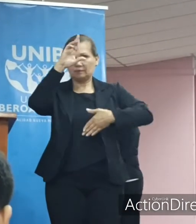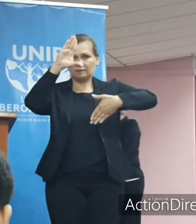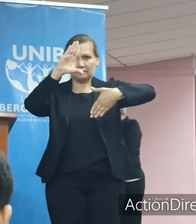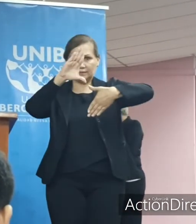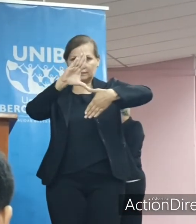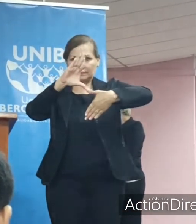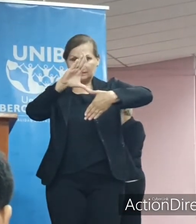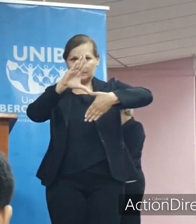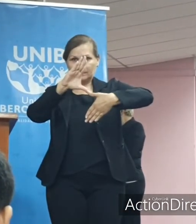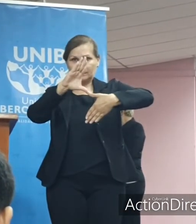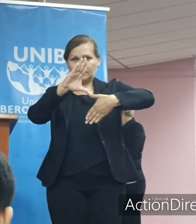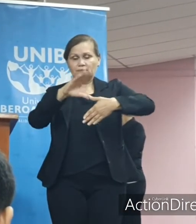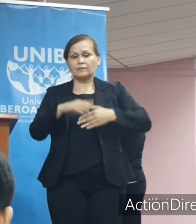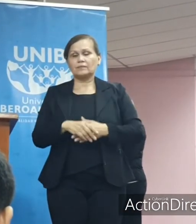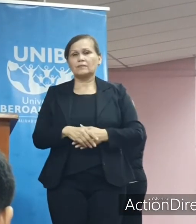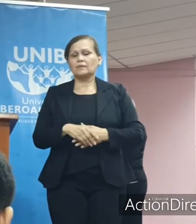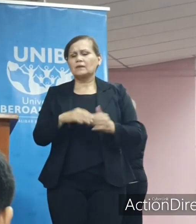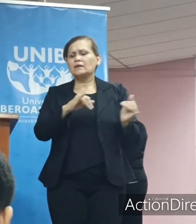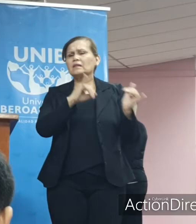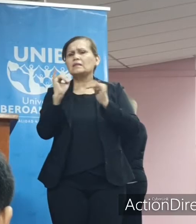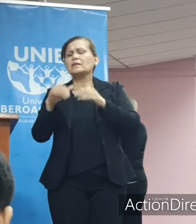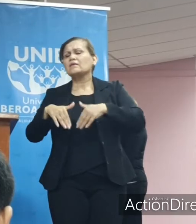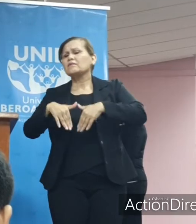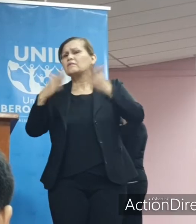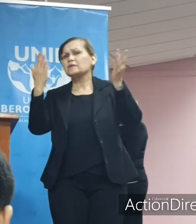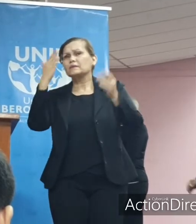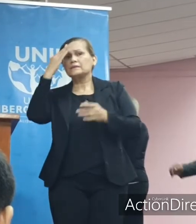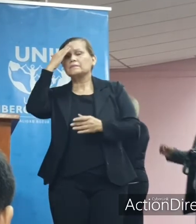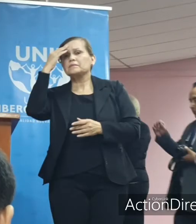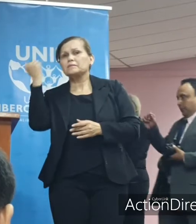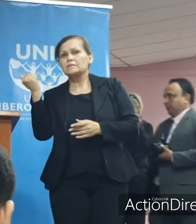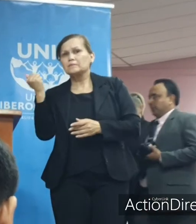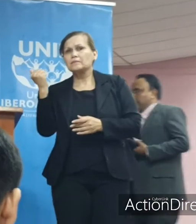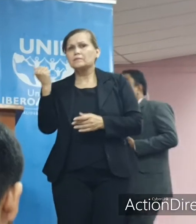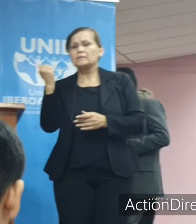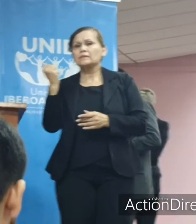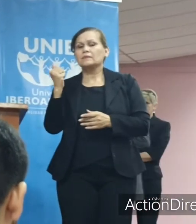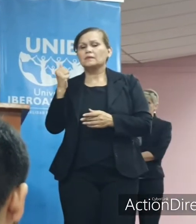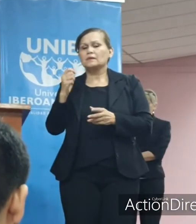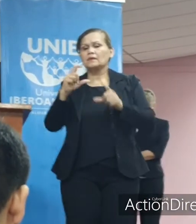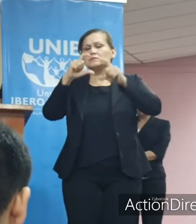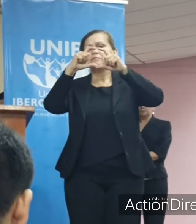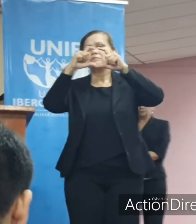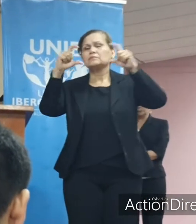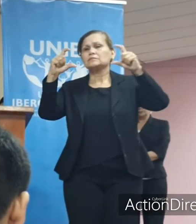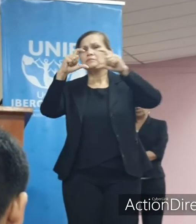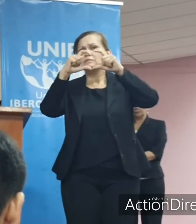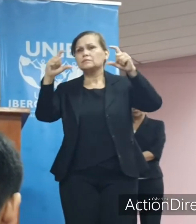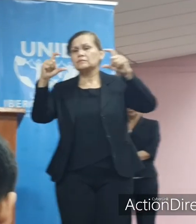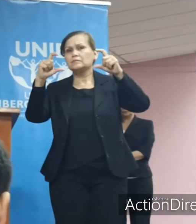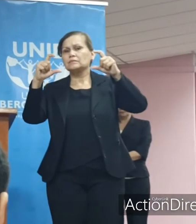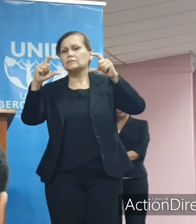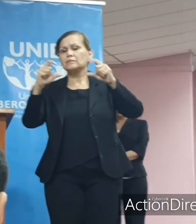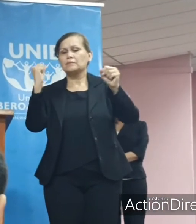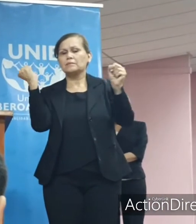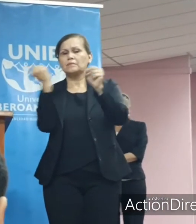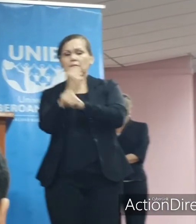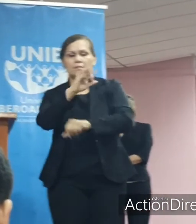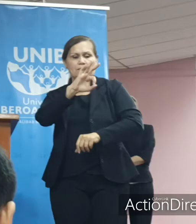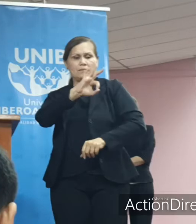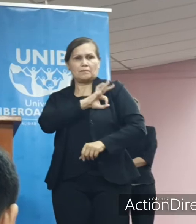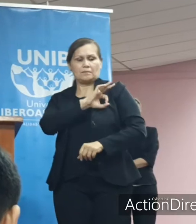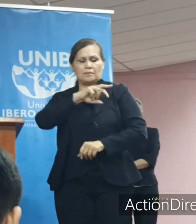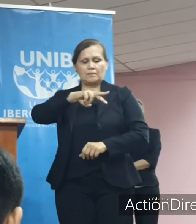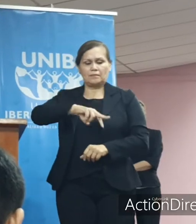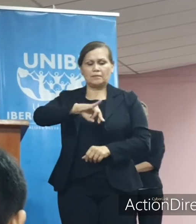Iberoamericana y es un día de fiesta porque con la denominación de Premio Nidia